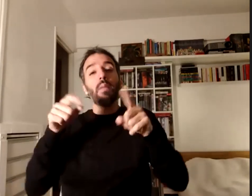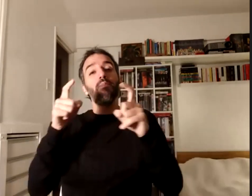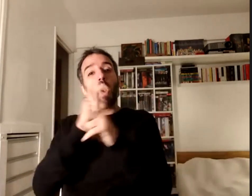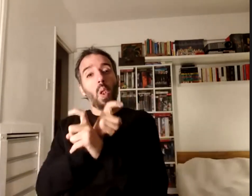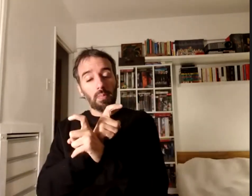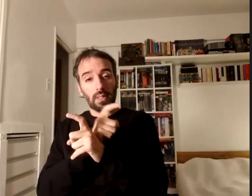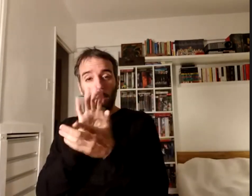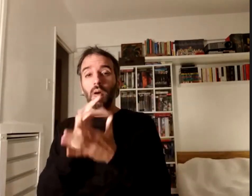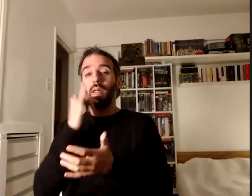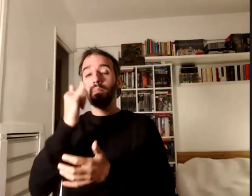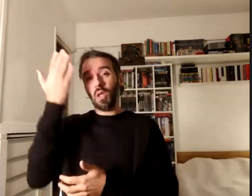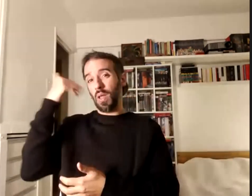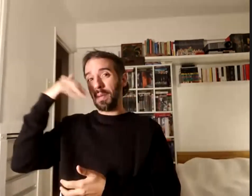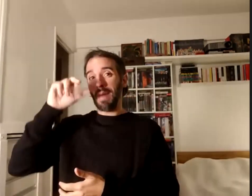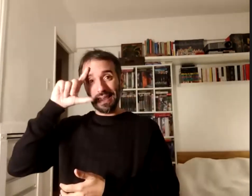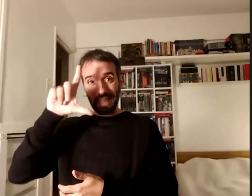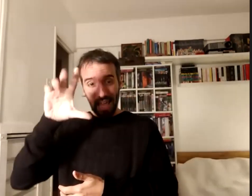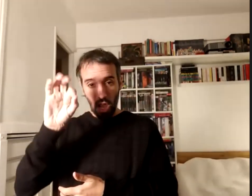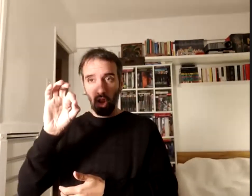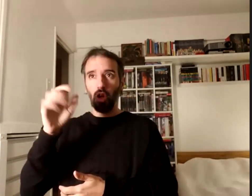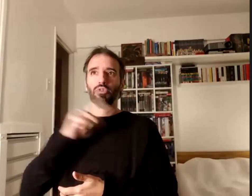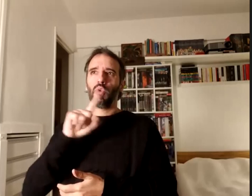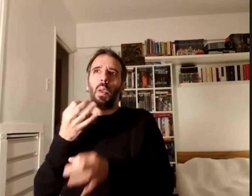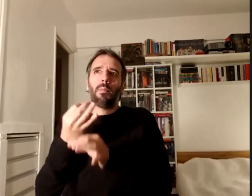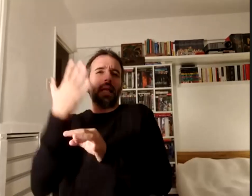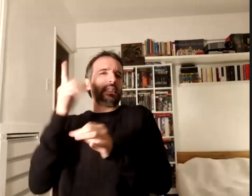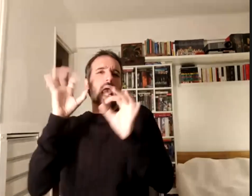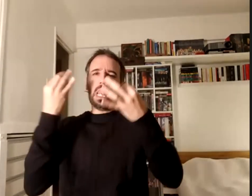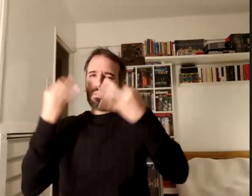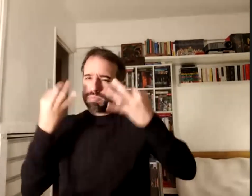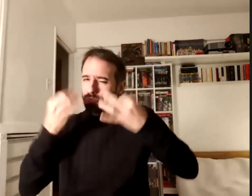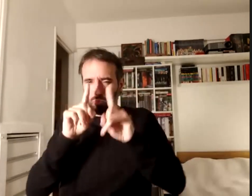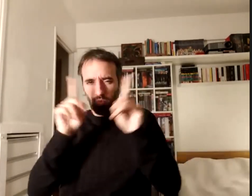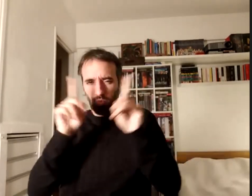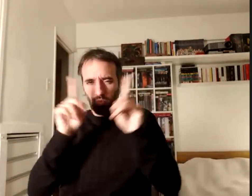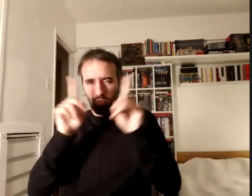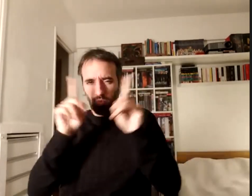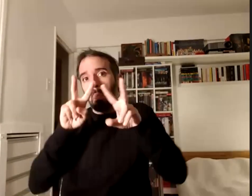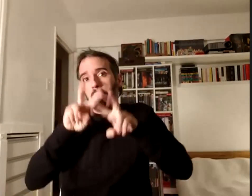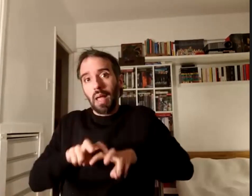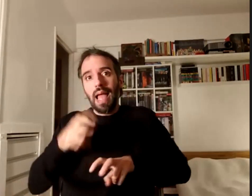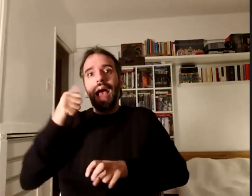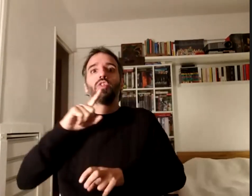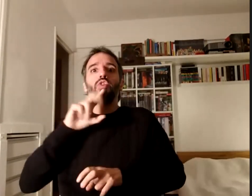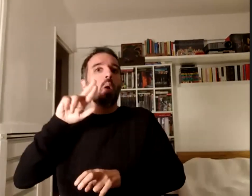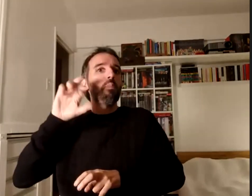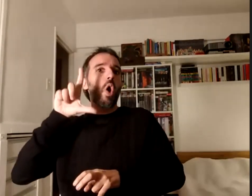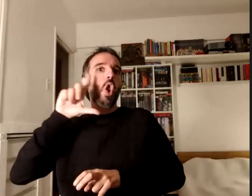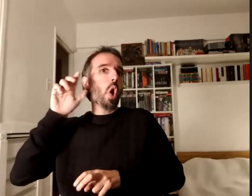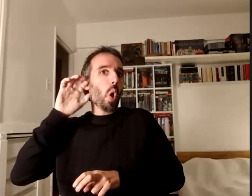Marcelo no soy especialista soy antropóloga y en realidad lo que el